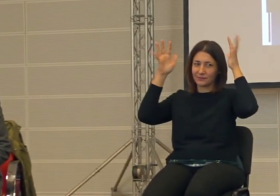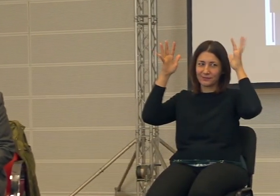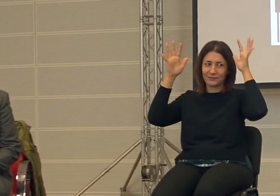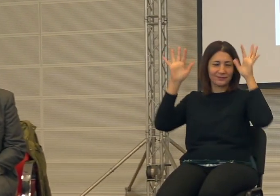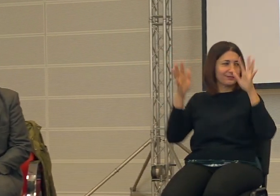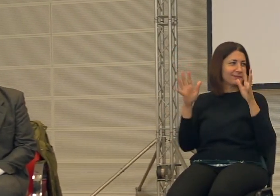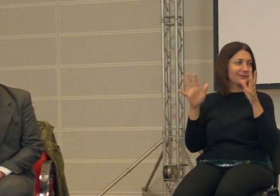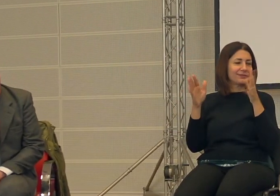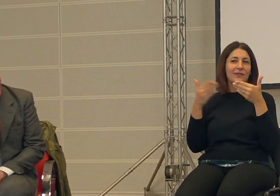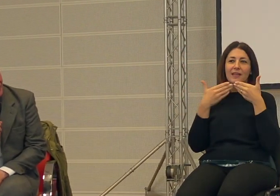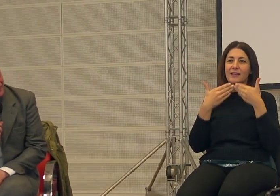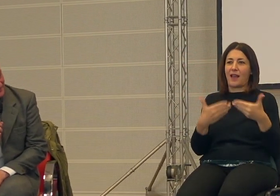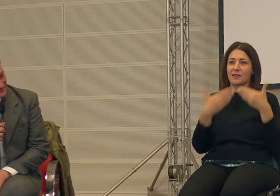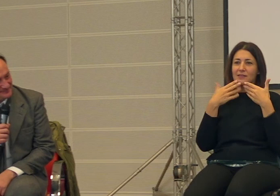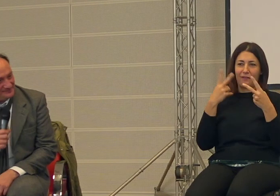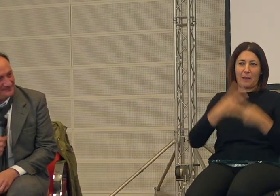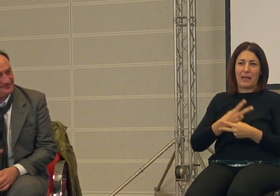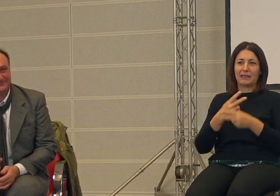grazie davvero